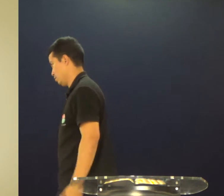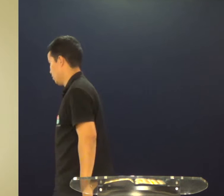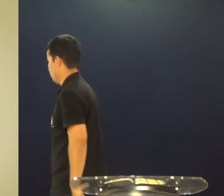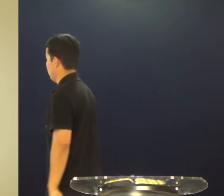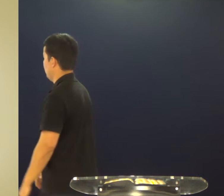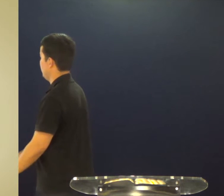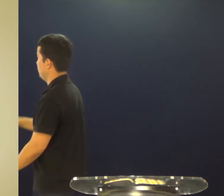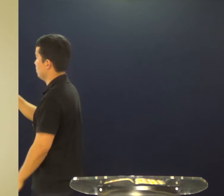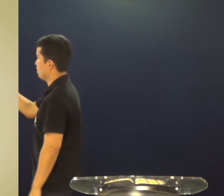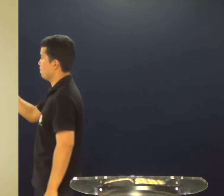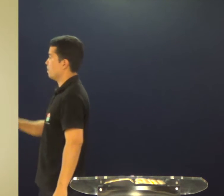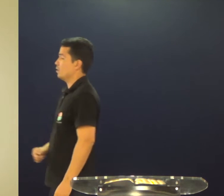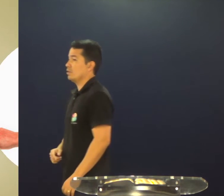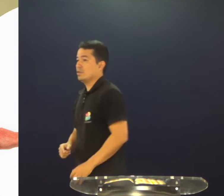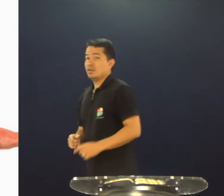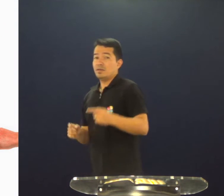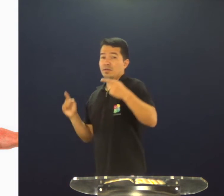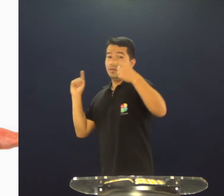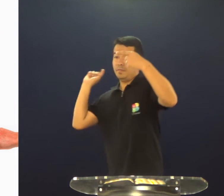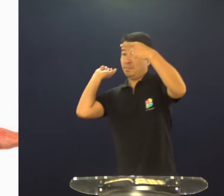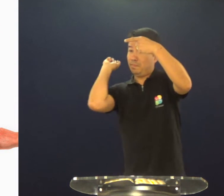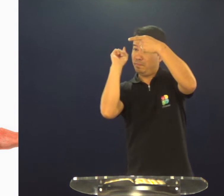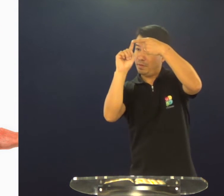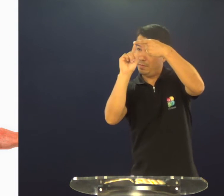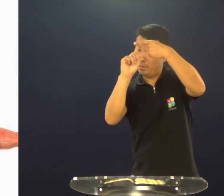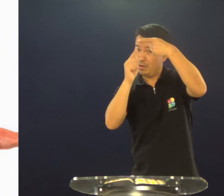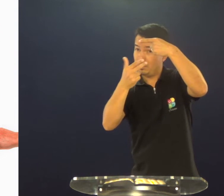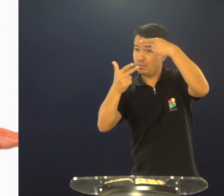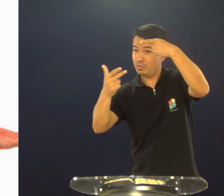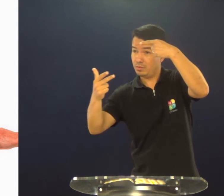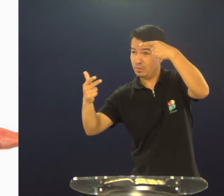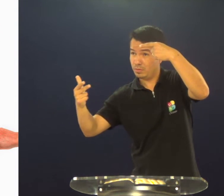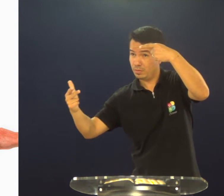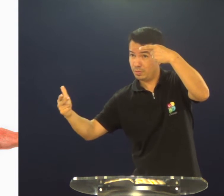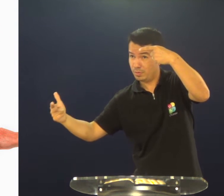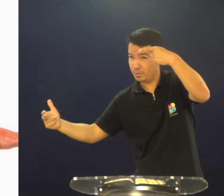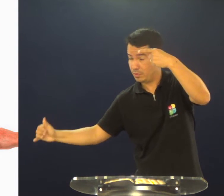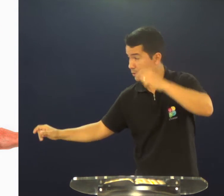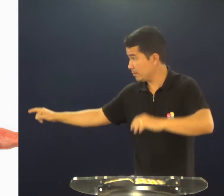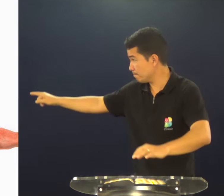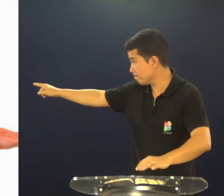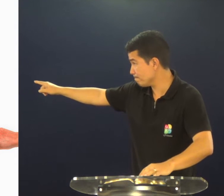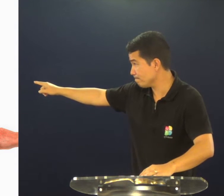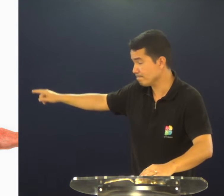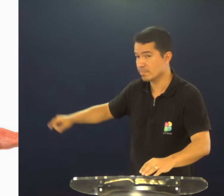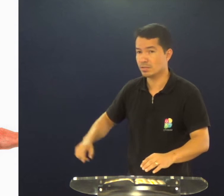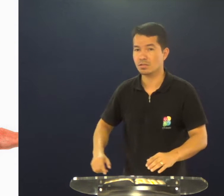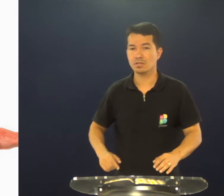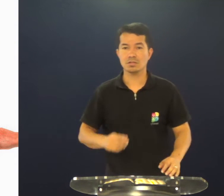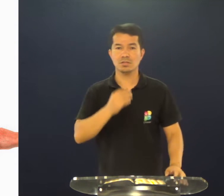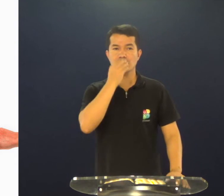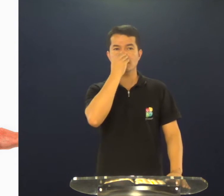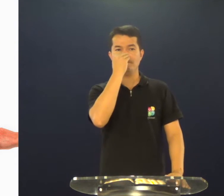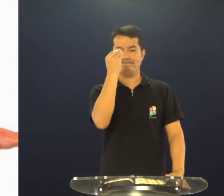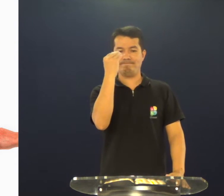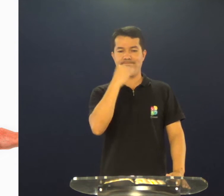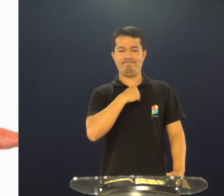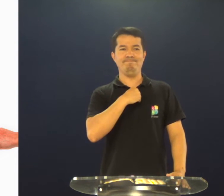explicou, quando ele diz que o discípulo precisa fazer o quê? A primeira coisa,